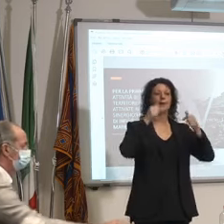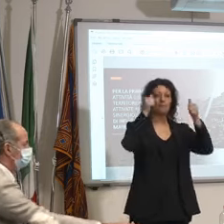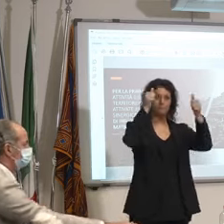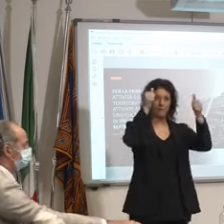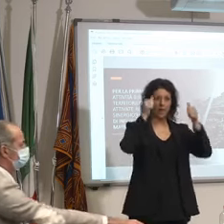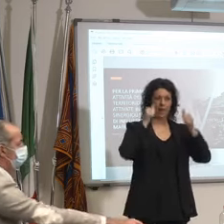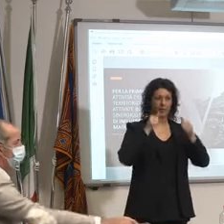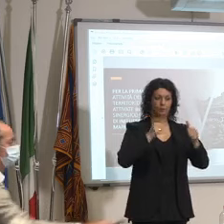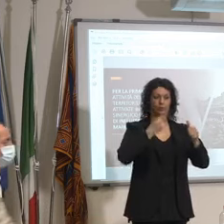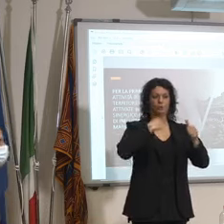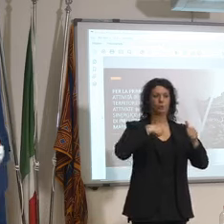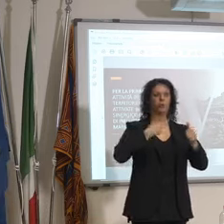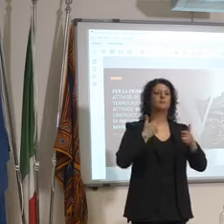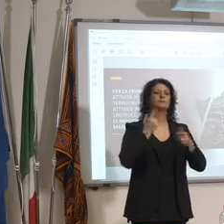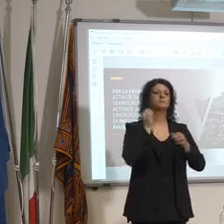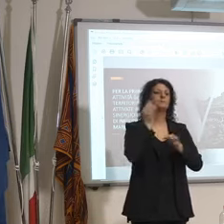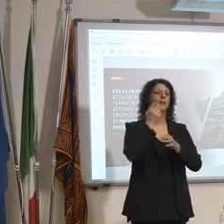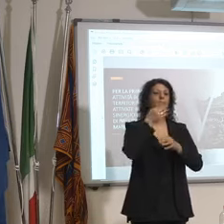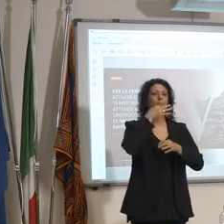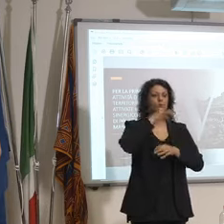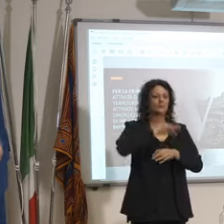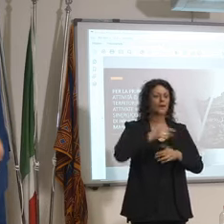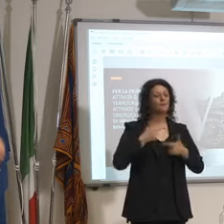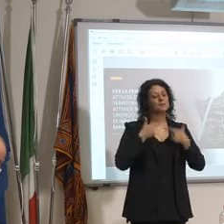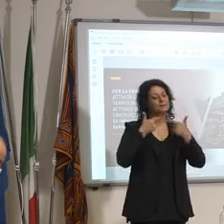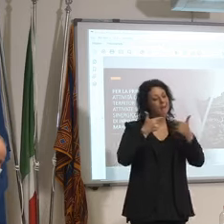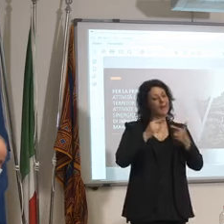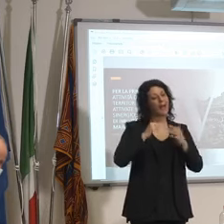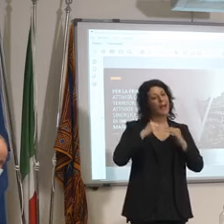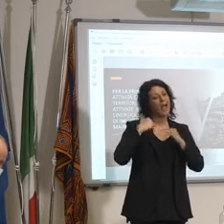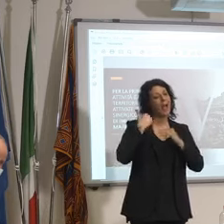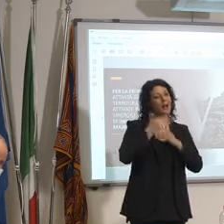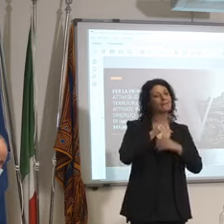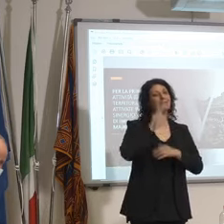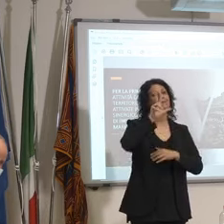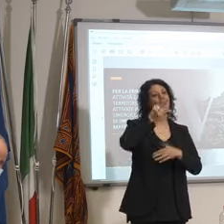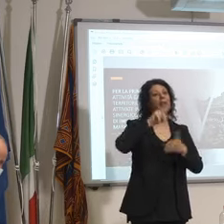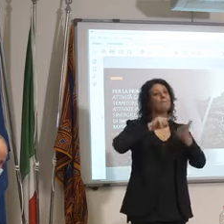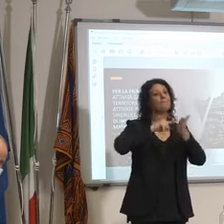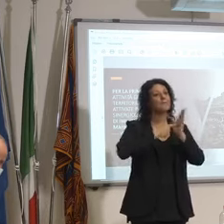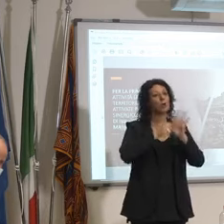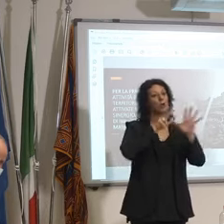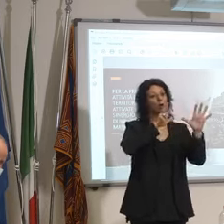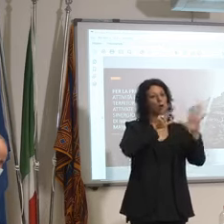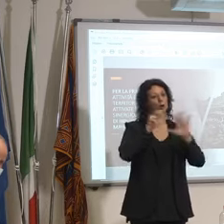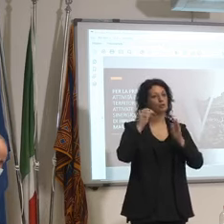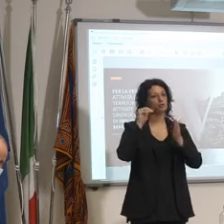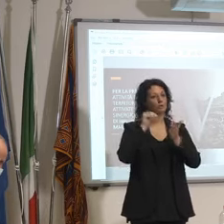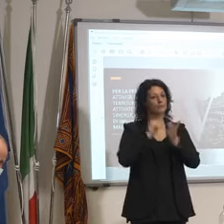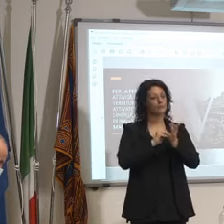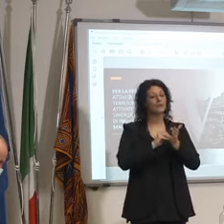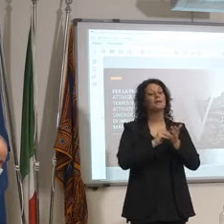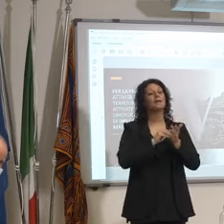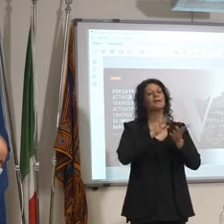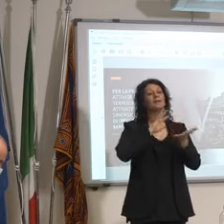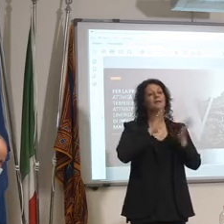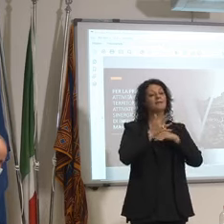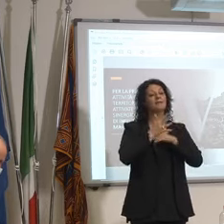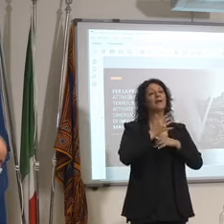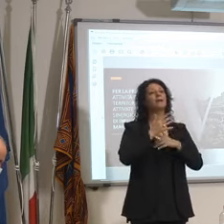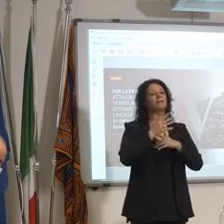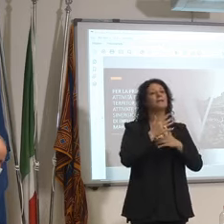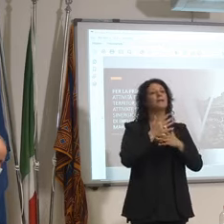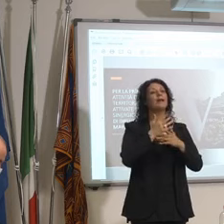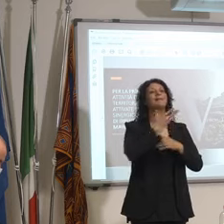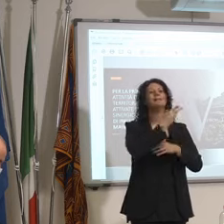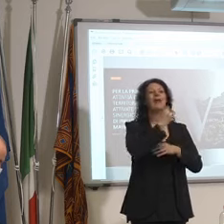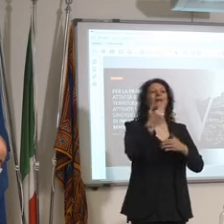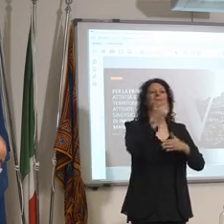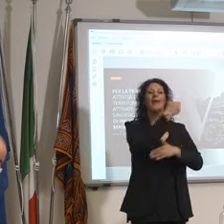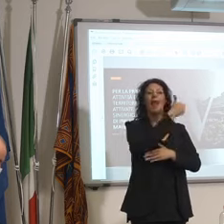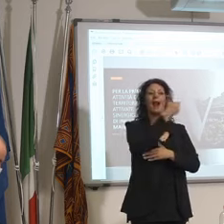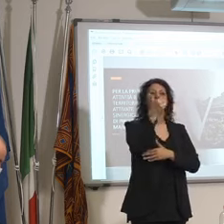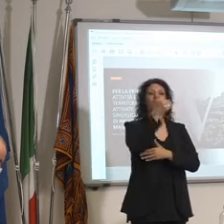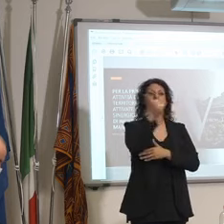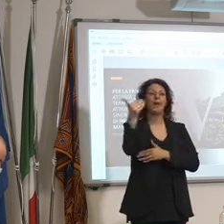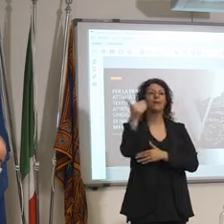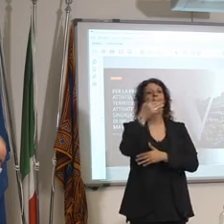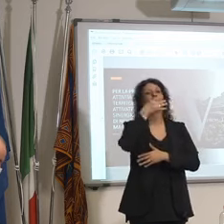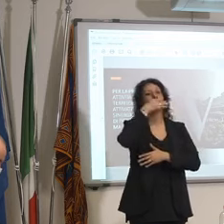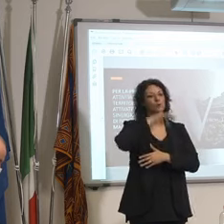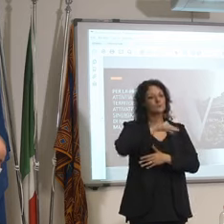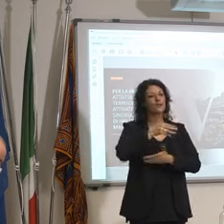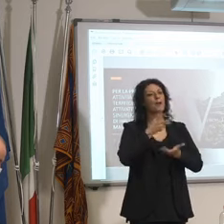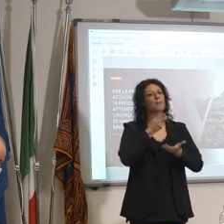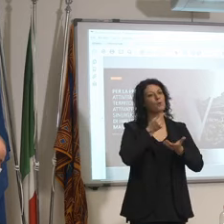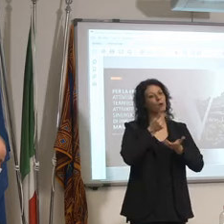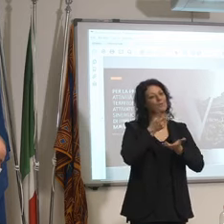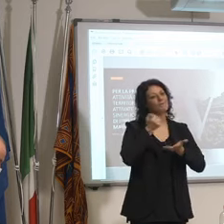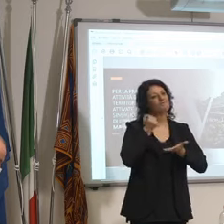diciamo che riusciamo a dare finanziamento a molte strutture alberghiere che hanno fatto gli